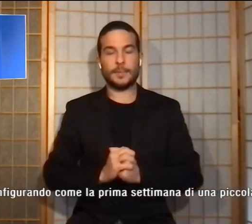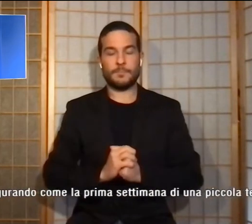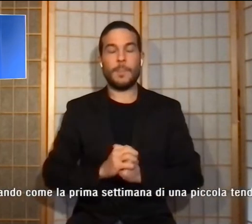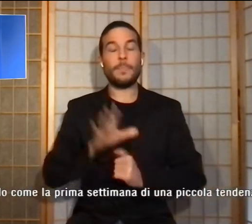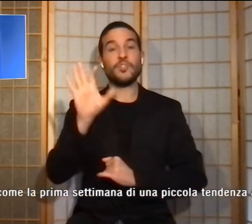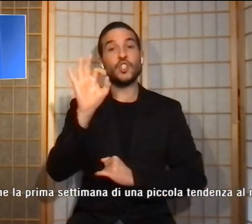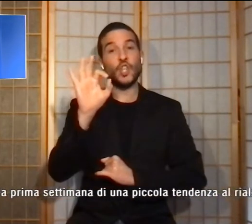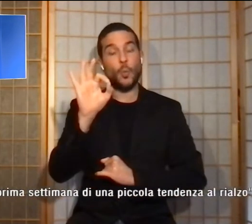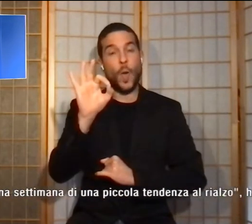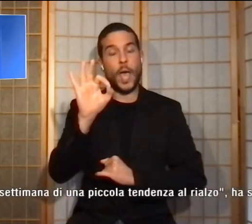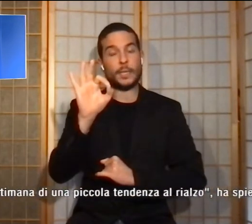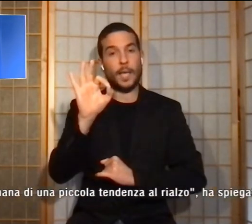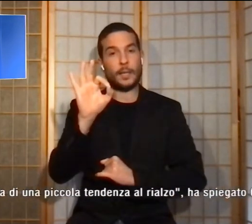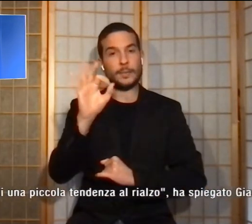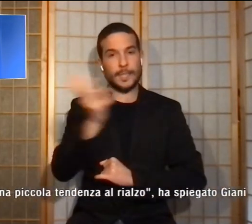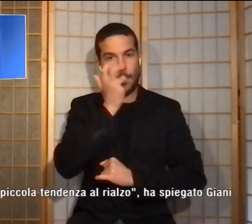terapia intensiva.